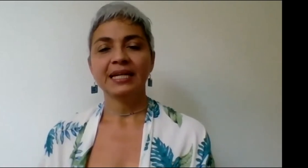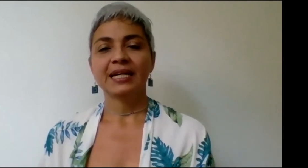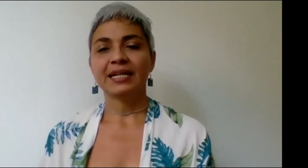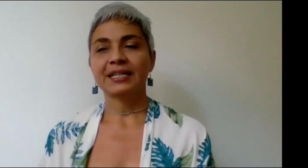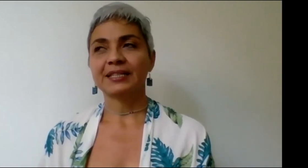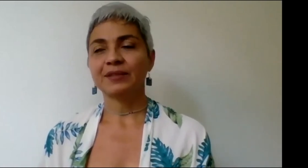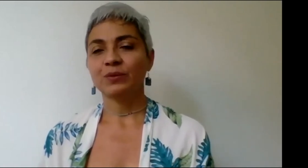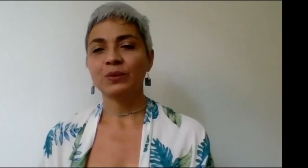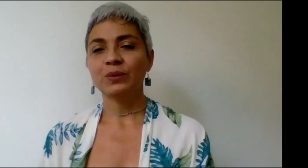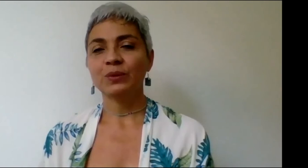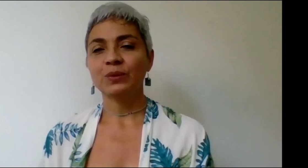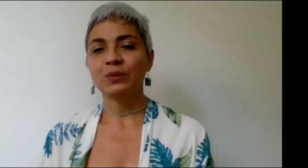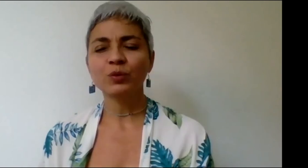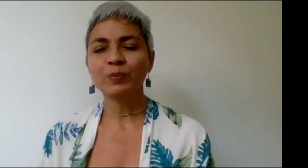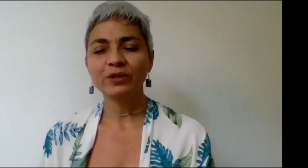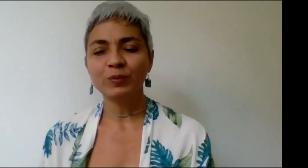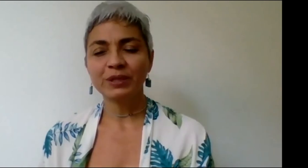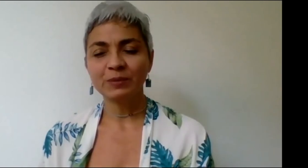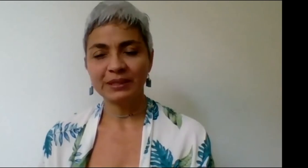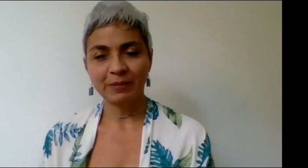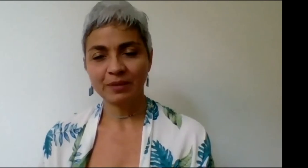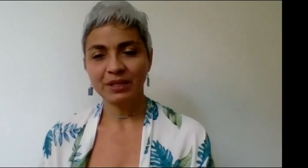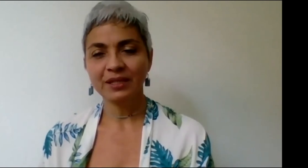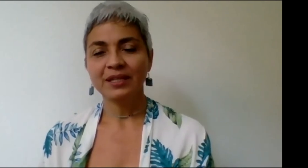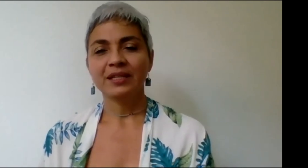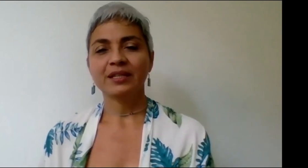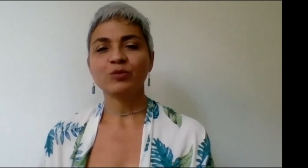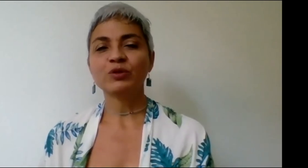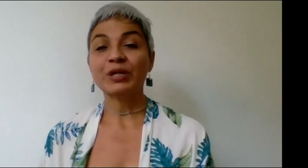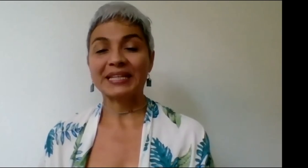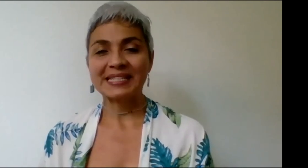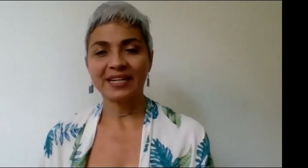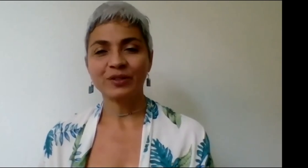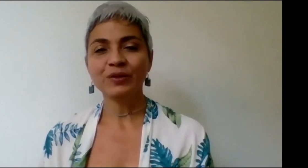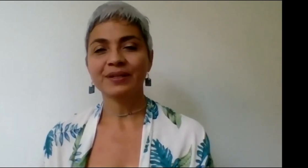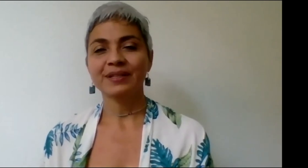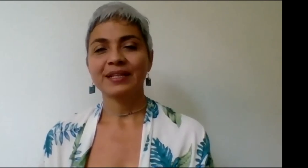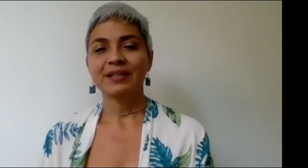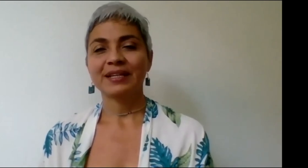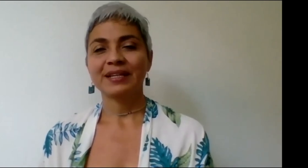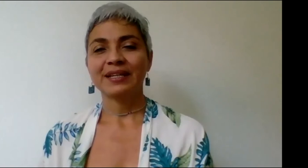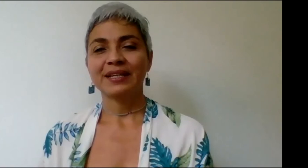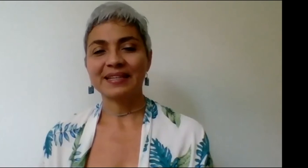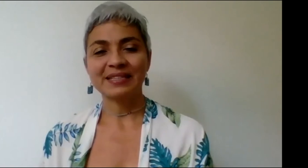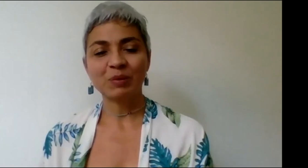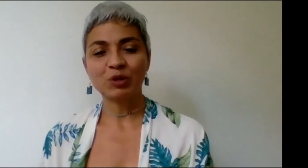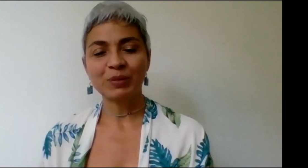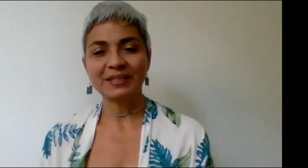a una persona que es súper, súper especial para mí. Es nuestro egresado que está en este momento